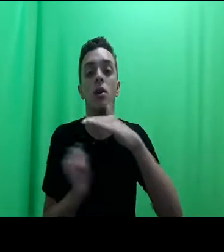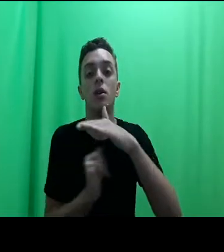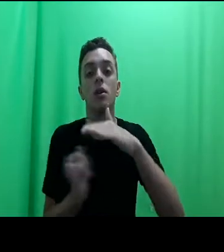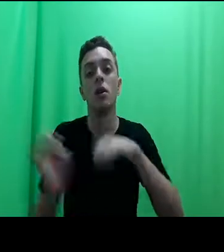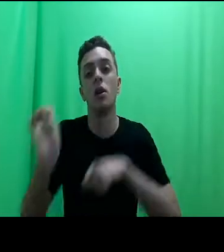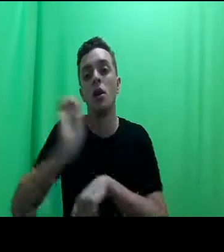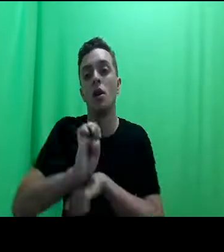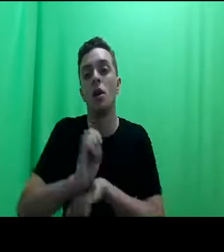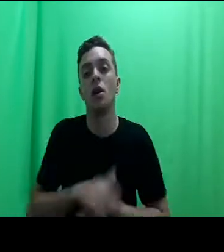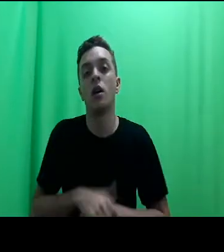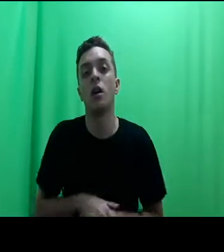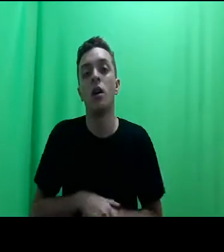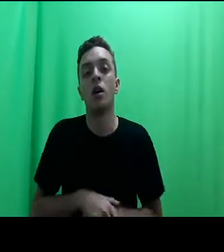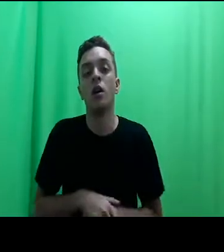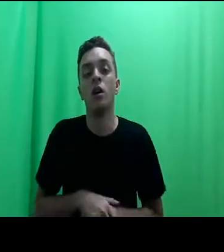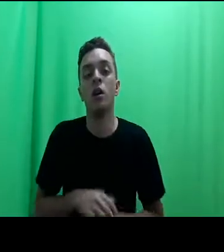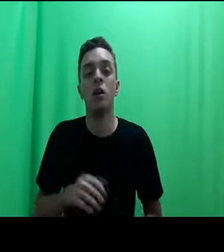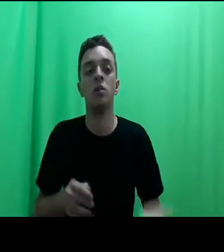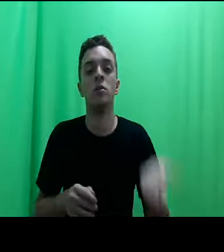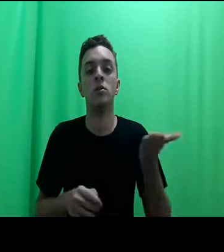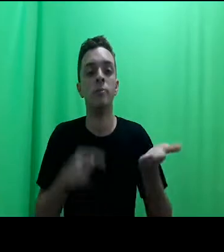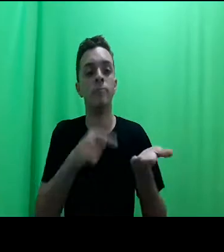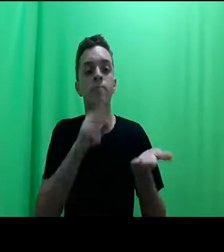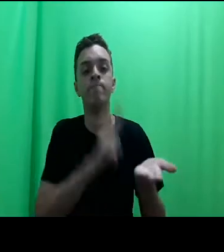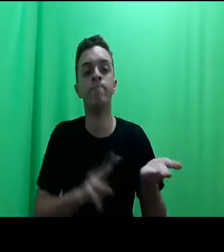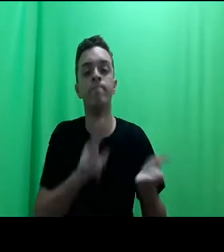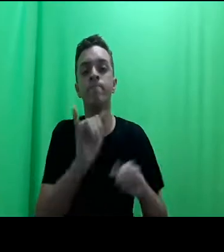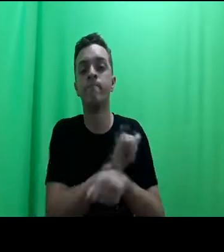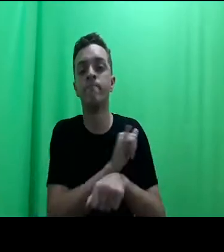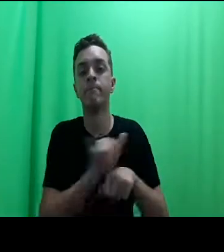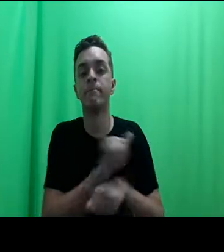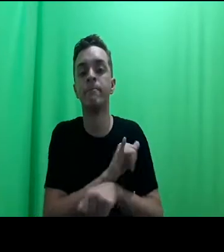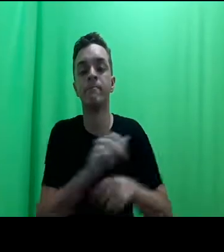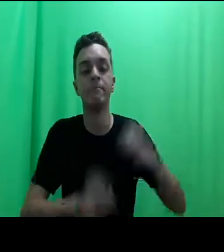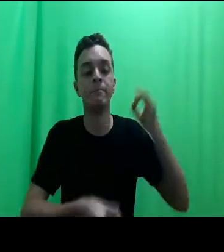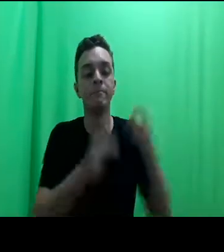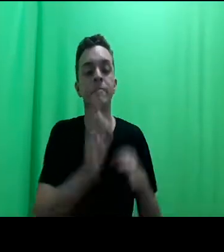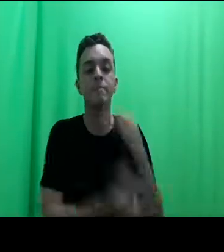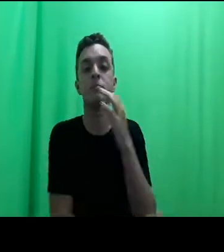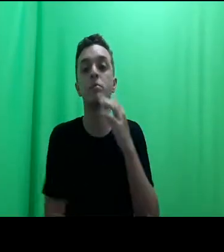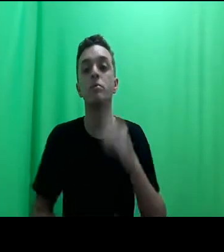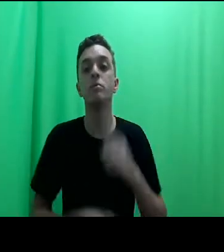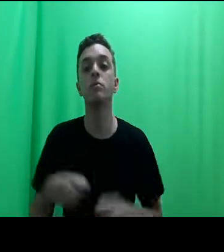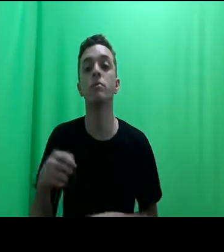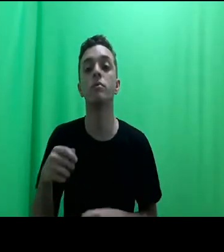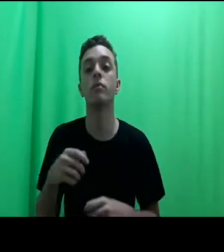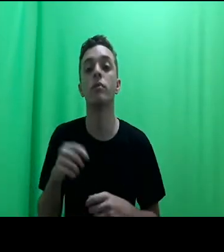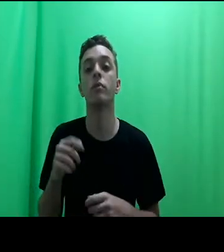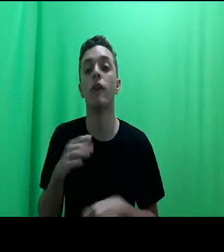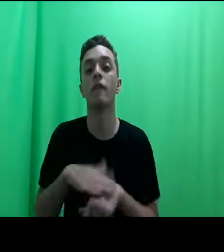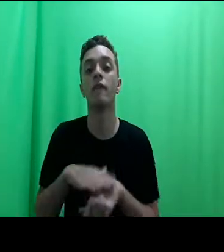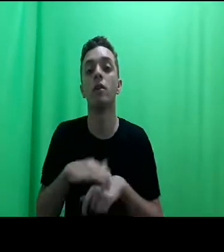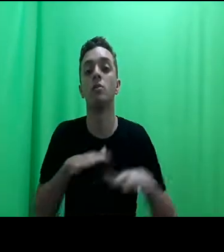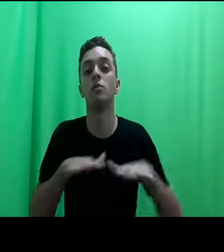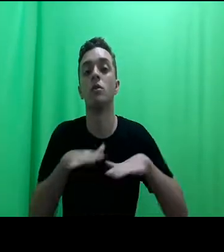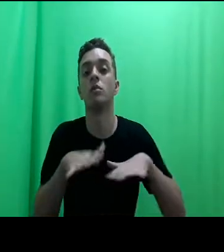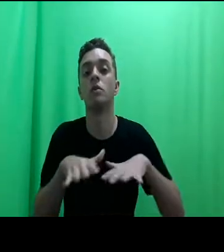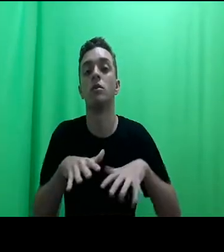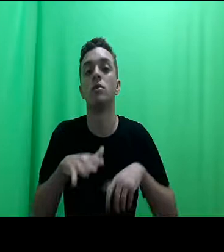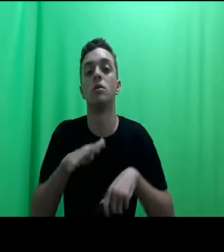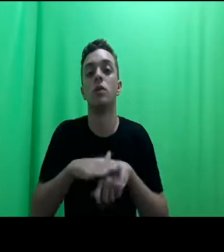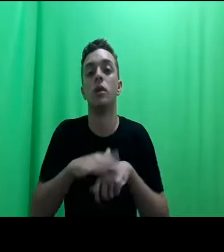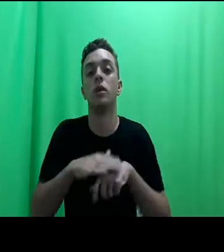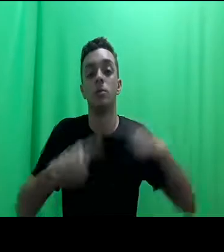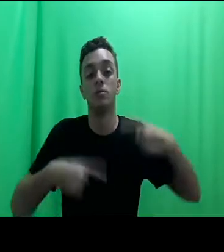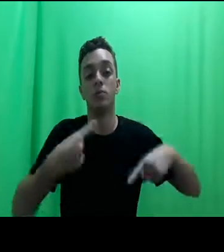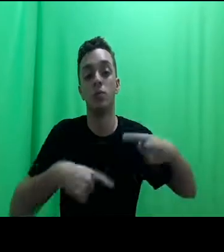popular usa estratégias jurídicas que mobilizam, fazem uma mobilização política